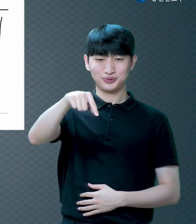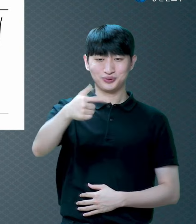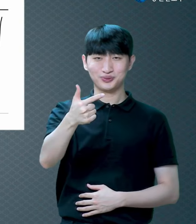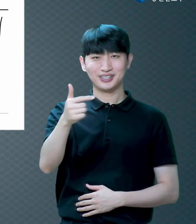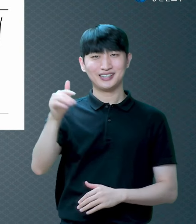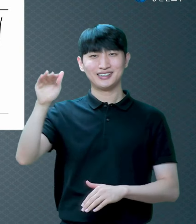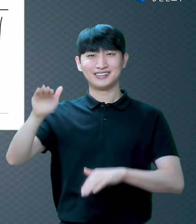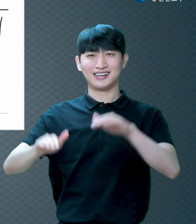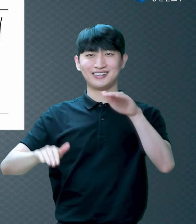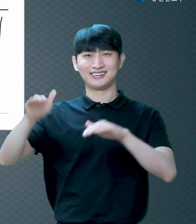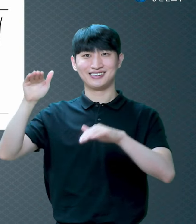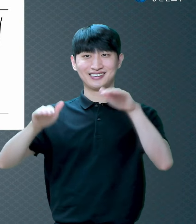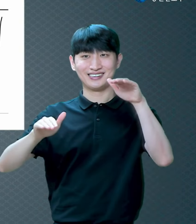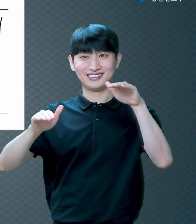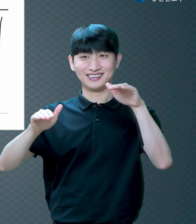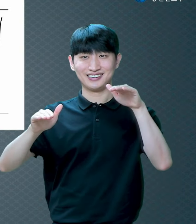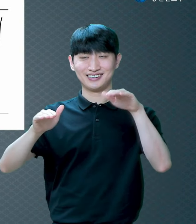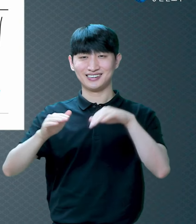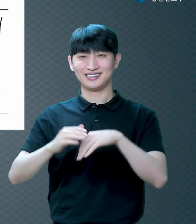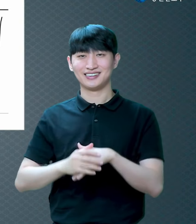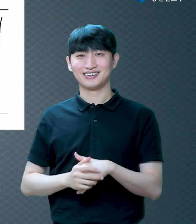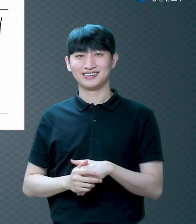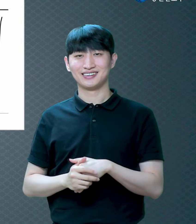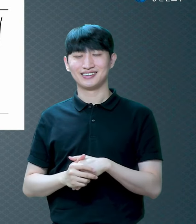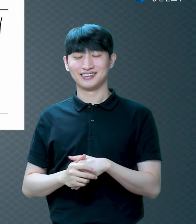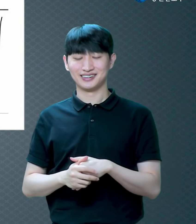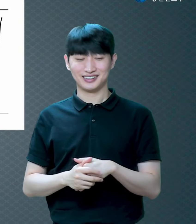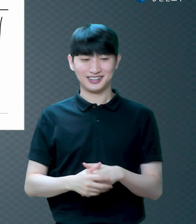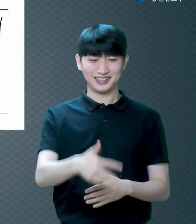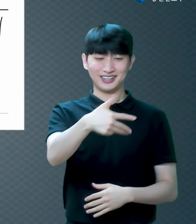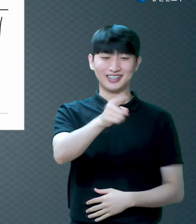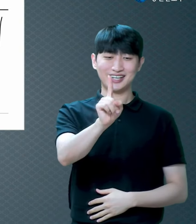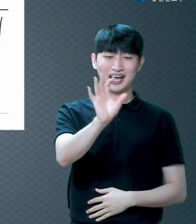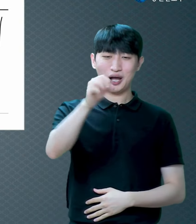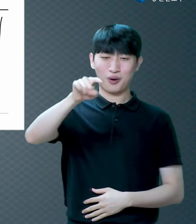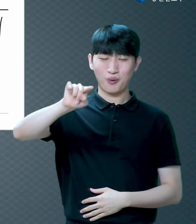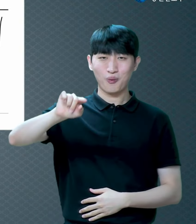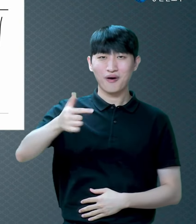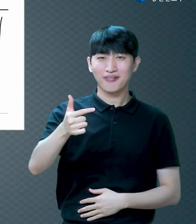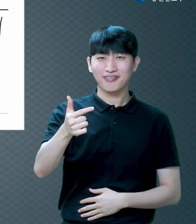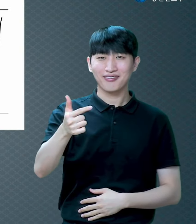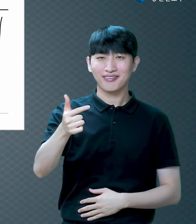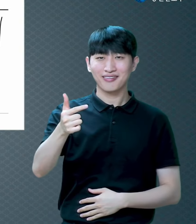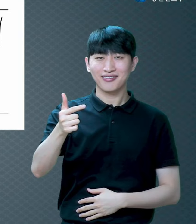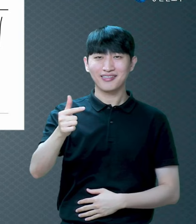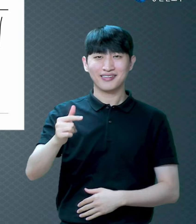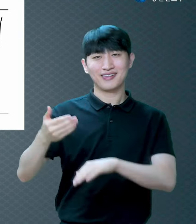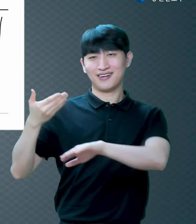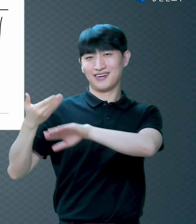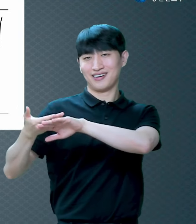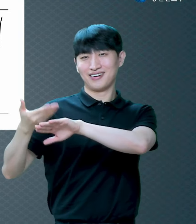차원이 다르다 같아요 달라요